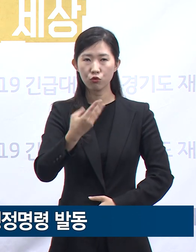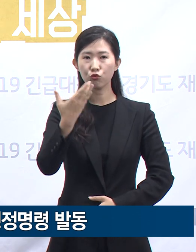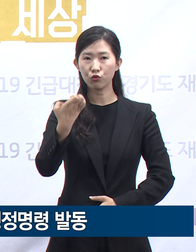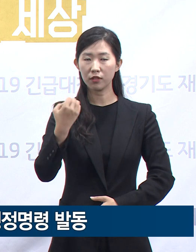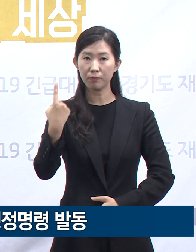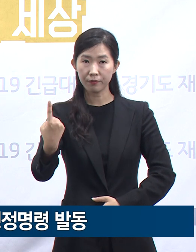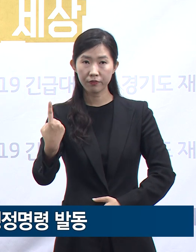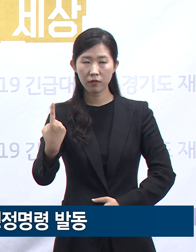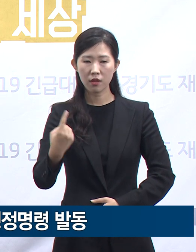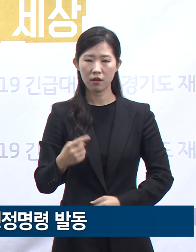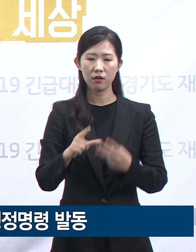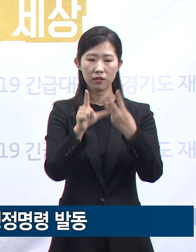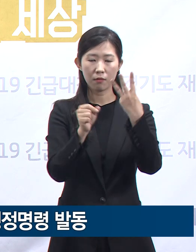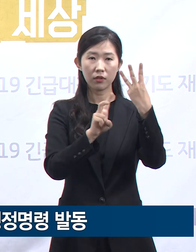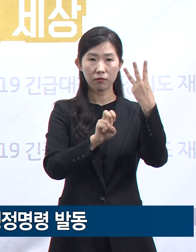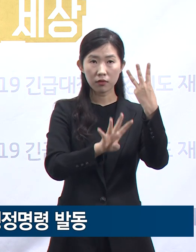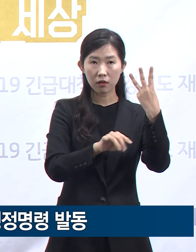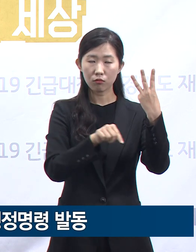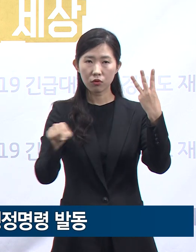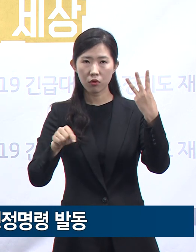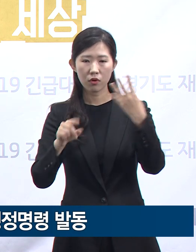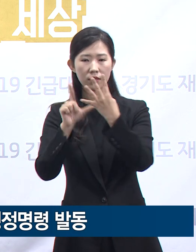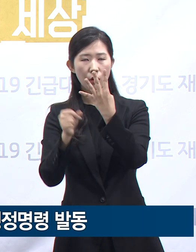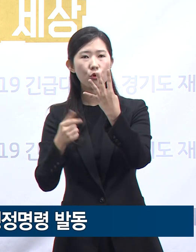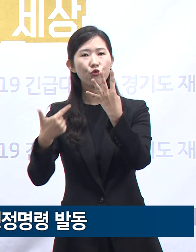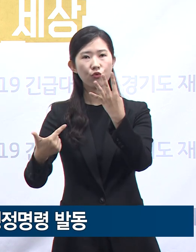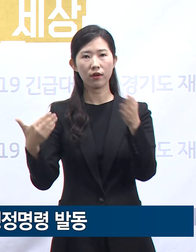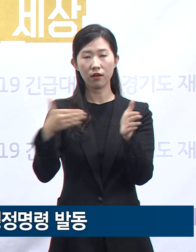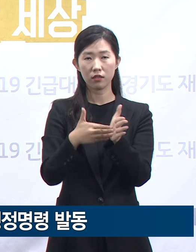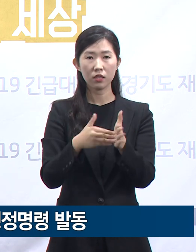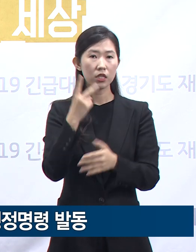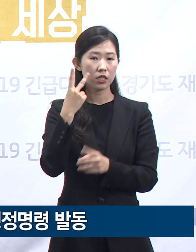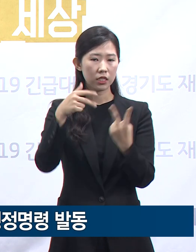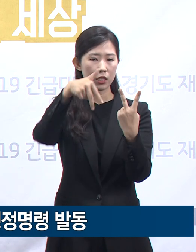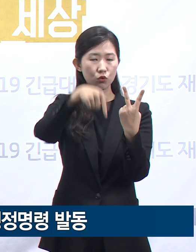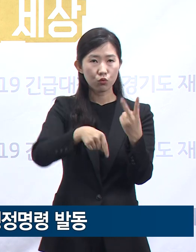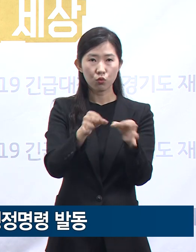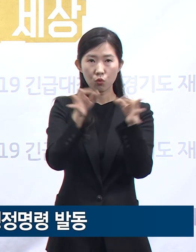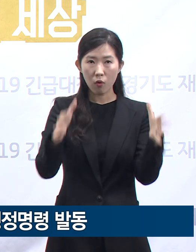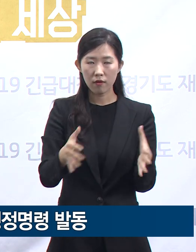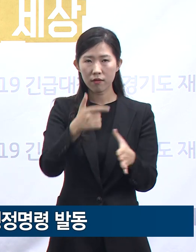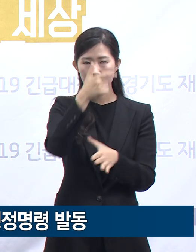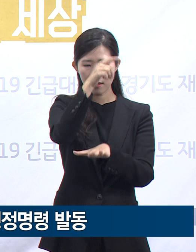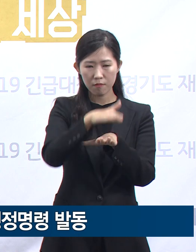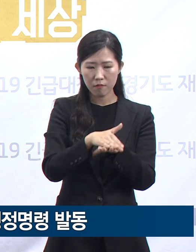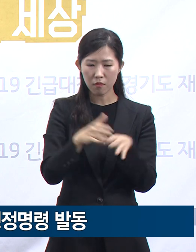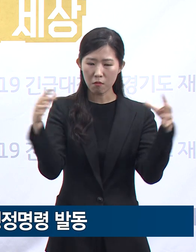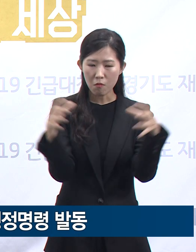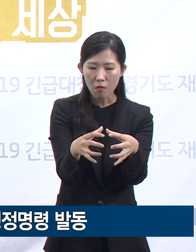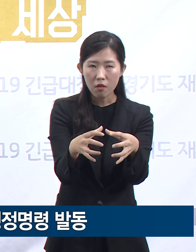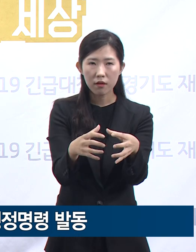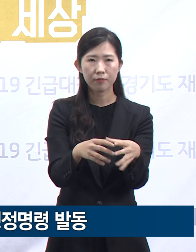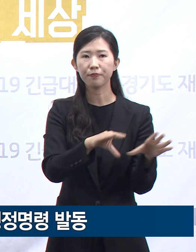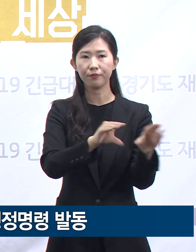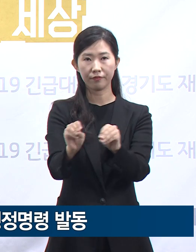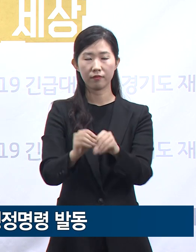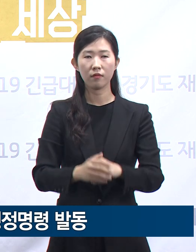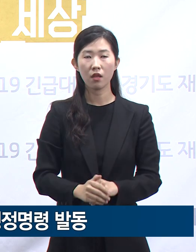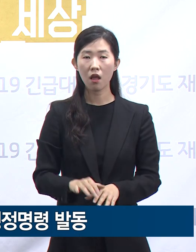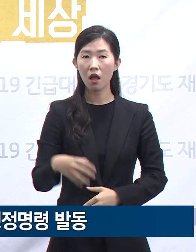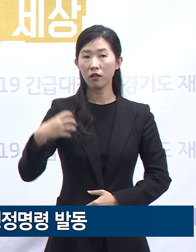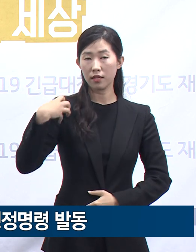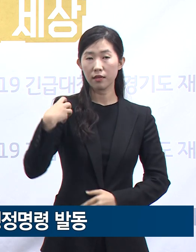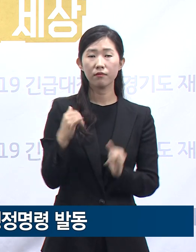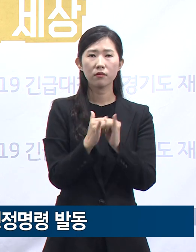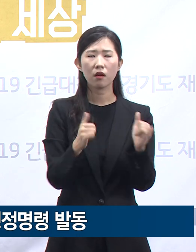4월 6일까지 2주간 집회 또는 여러 사람의 집합이 제한됩니다. 해당 시설은 감염관리 책임자